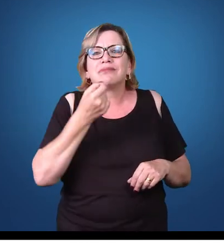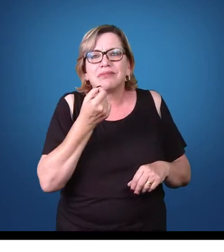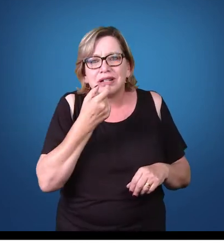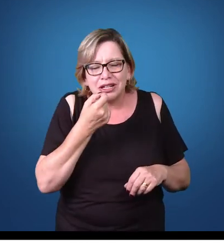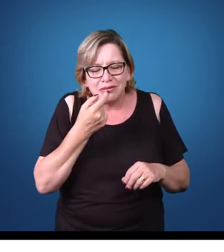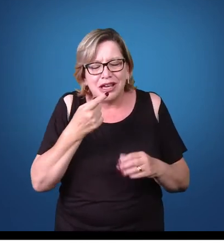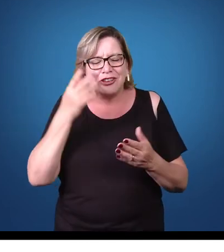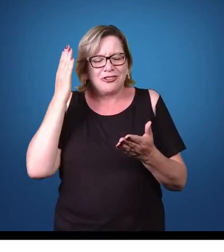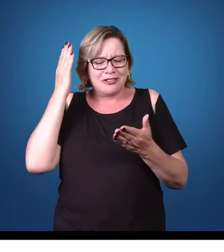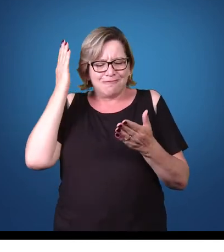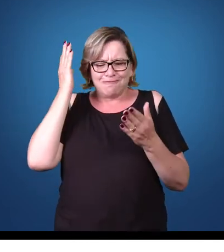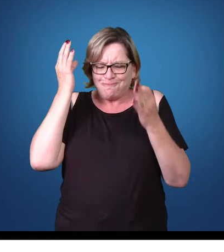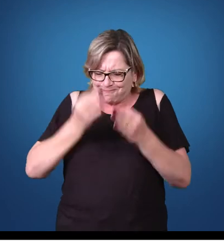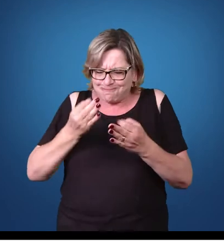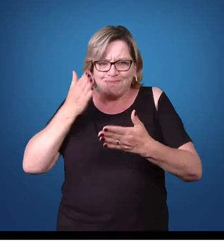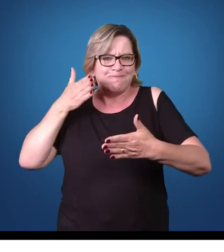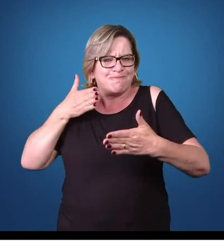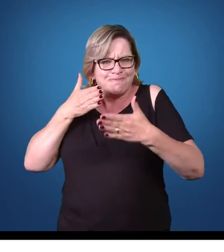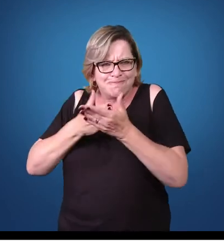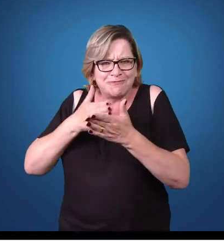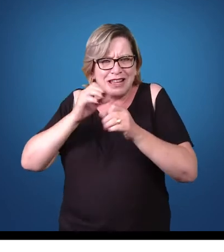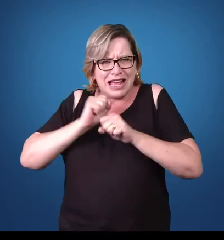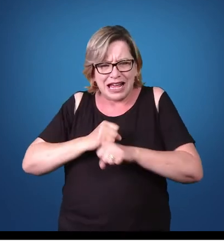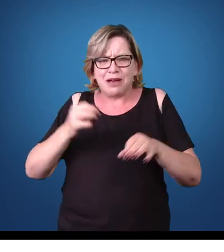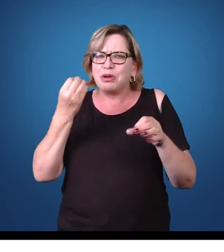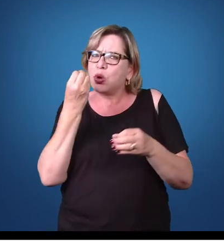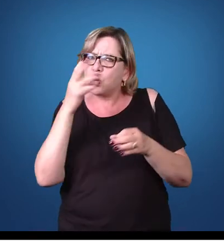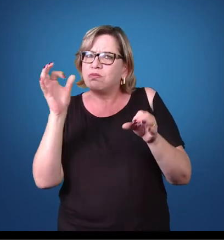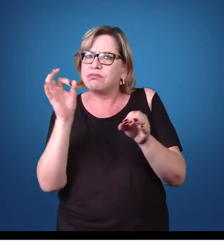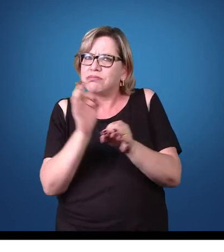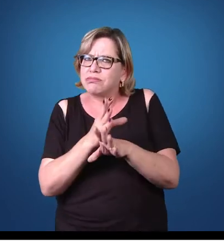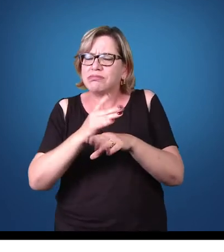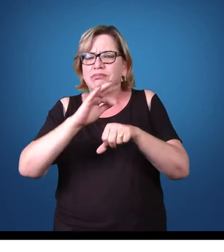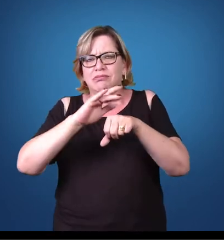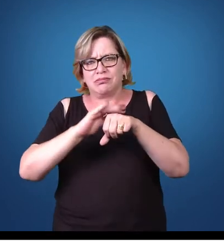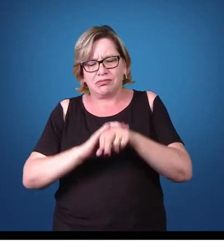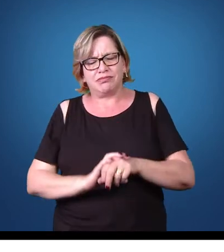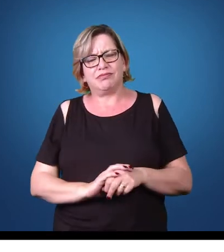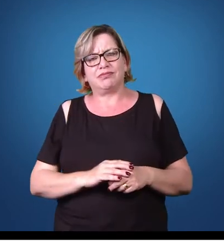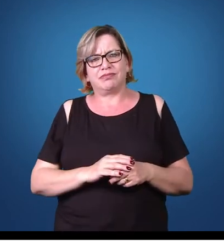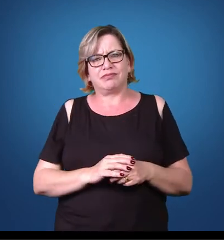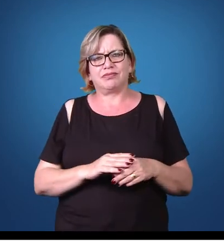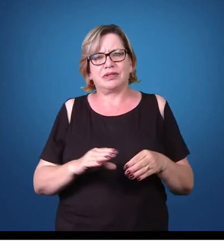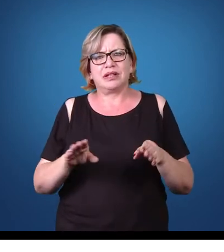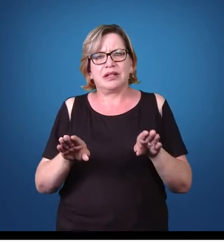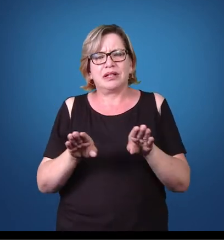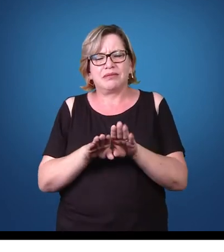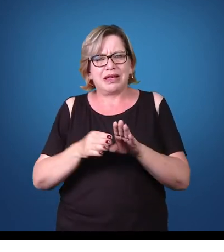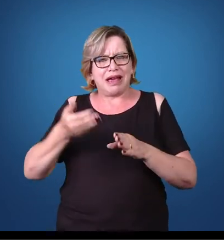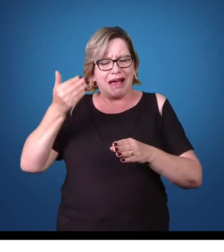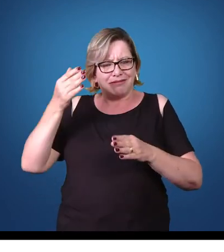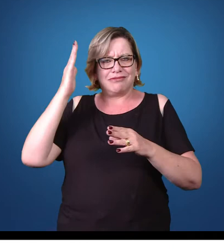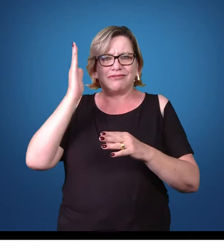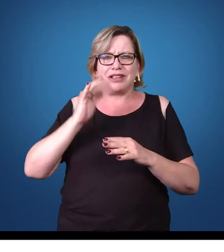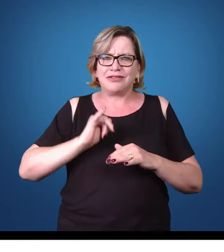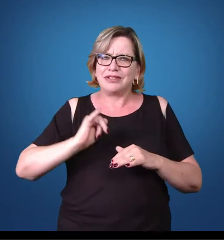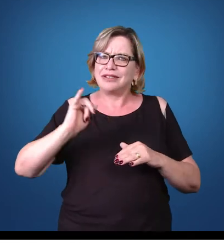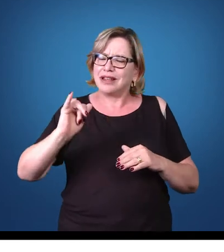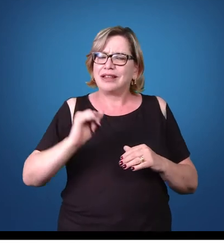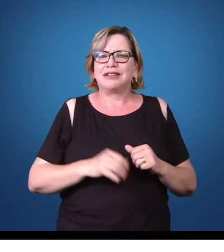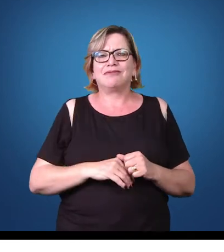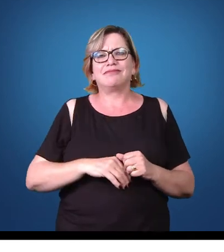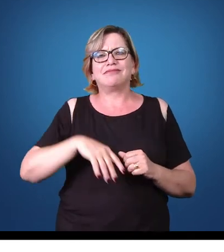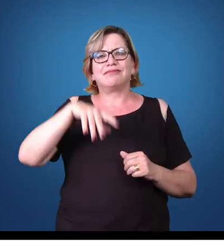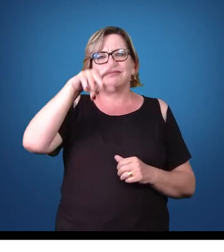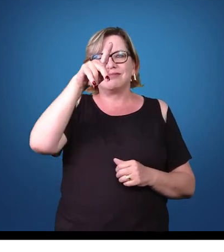controle ou até mesmo erradique um determinado parasita. Como dito no início, a parasitologia